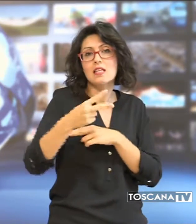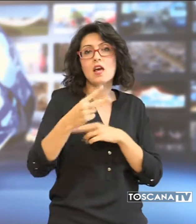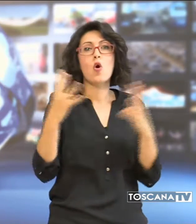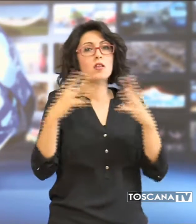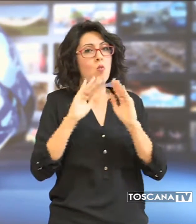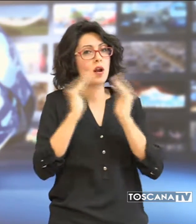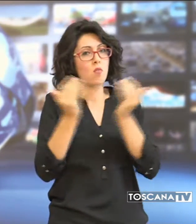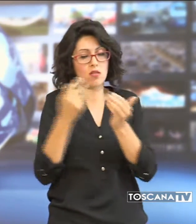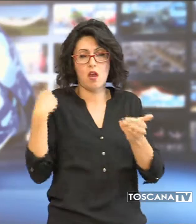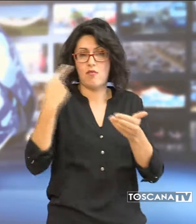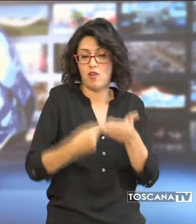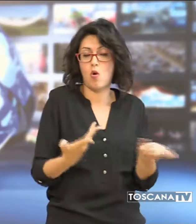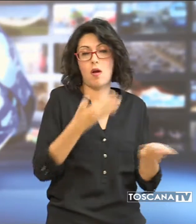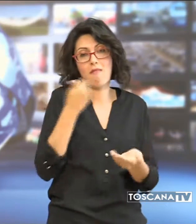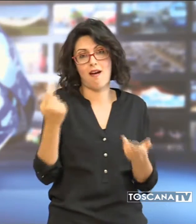mondiale.